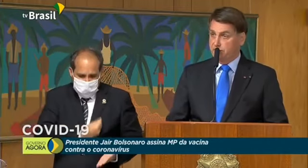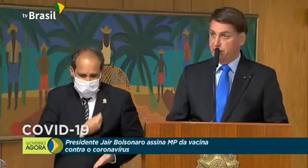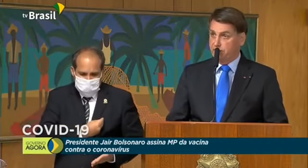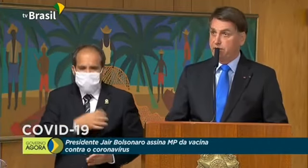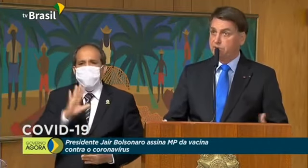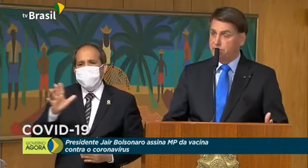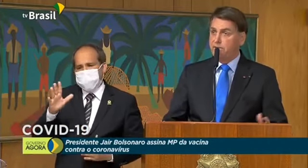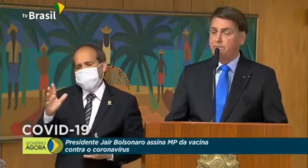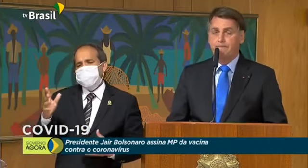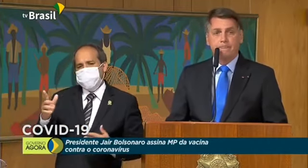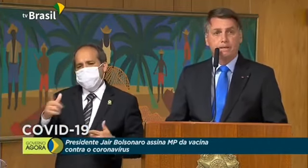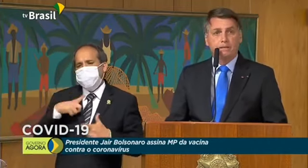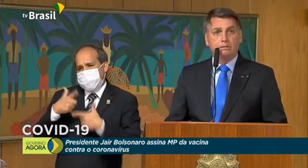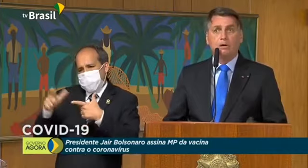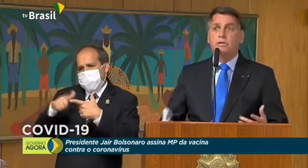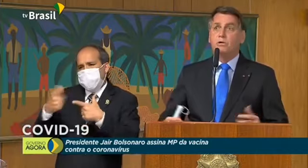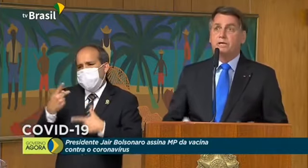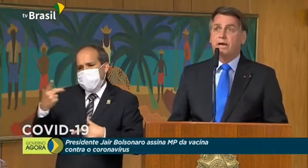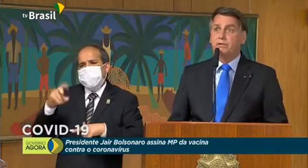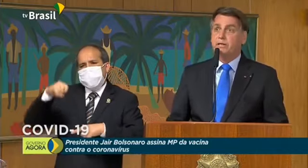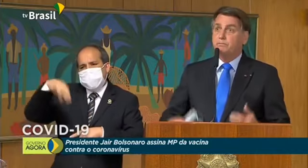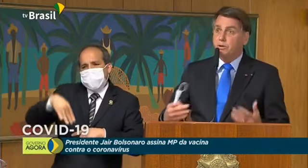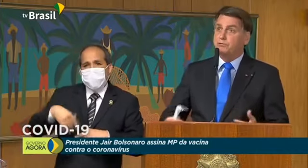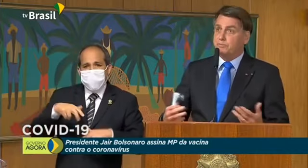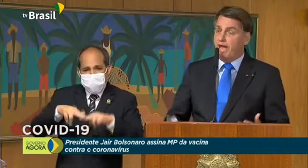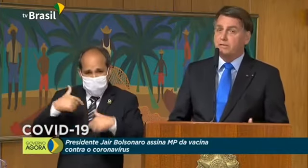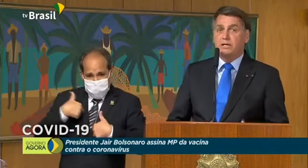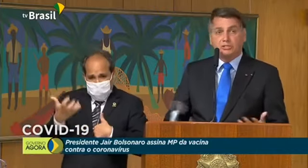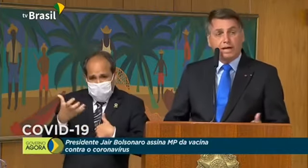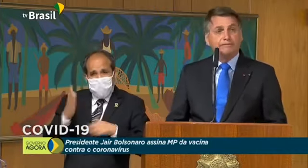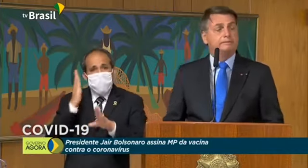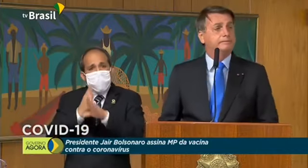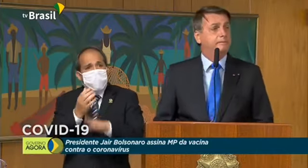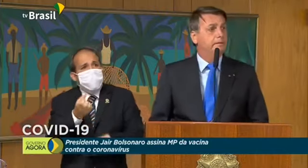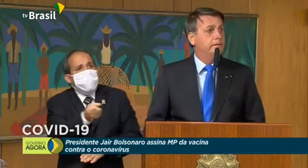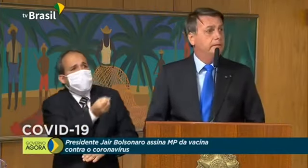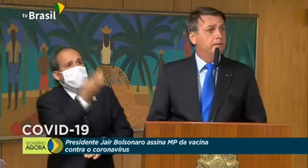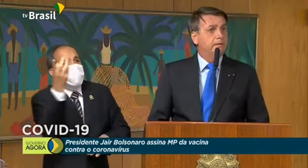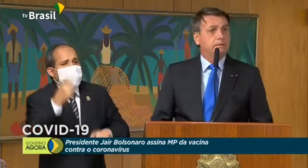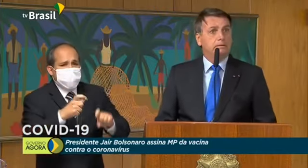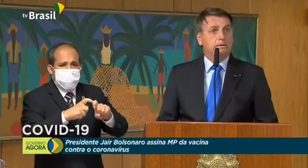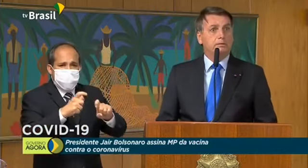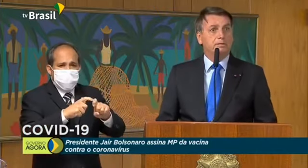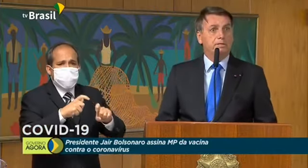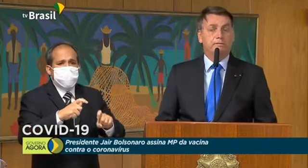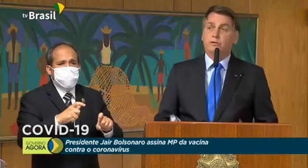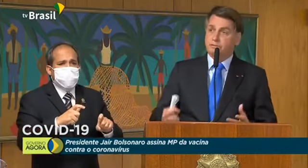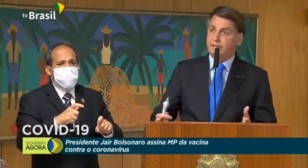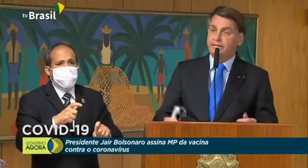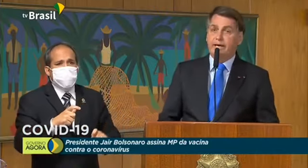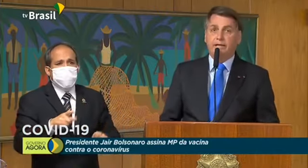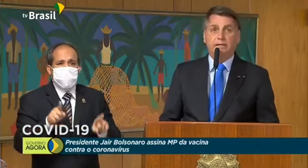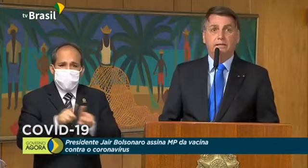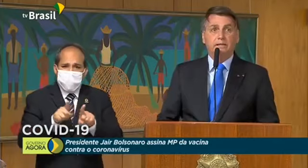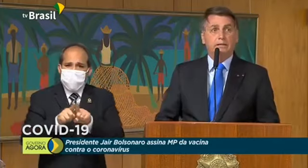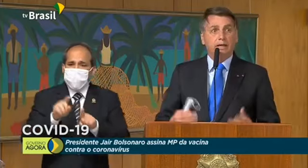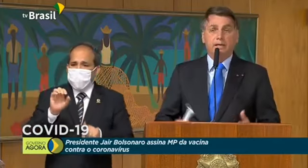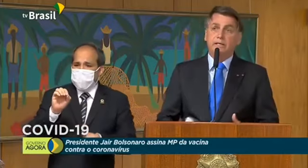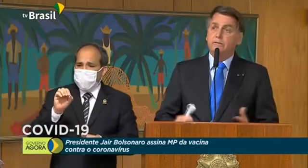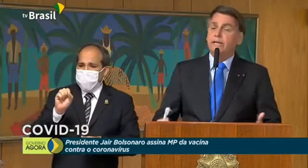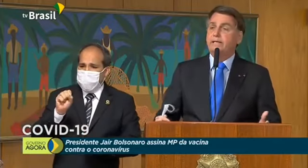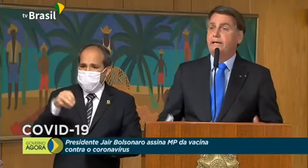Tive desentendimento? Sim. Não é o que eu quero. Mas muitos médicos achavam, inclusive o Osmaterra,